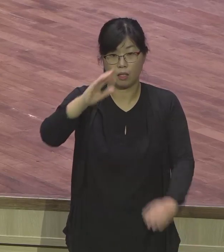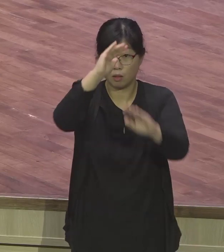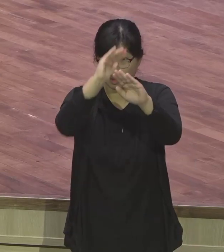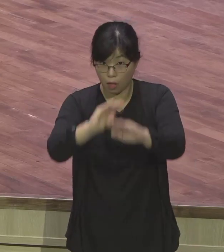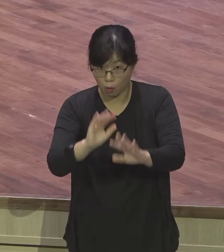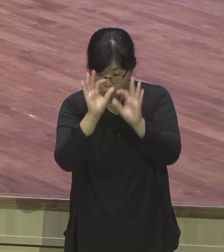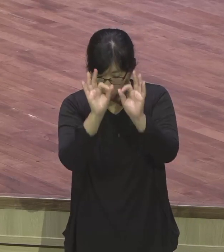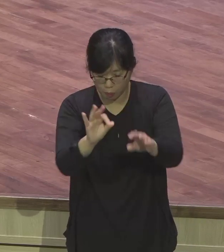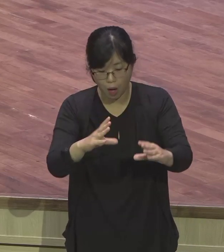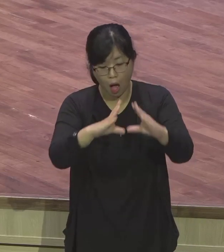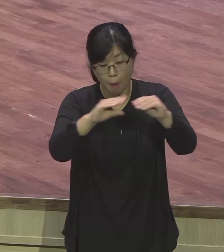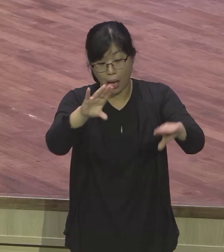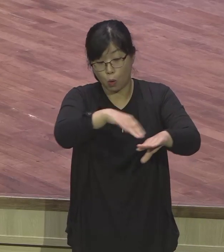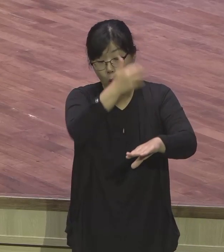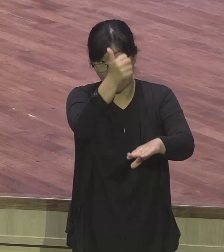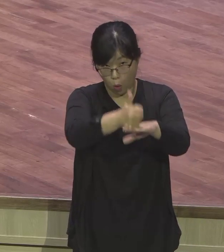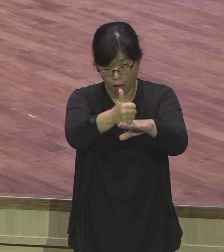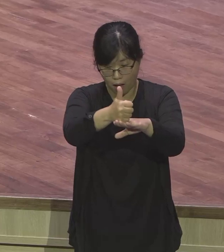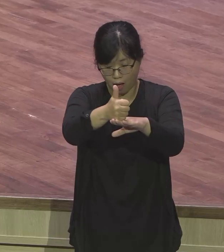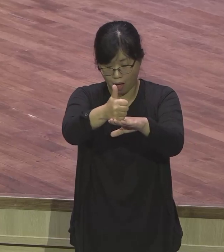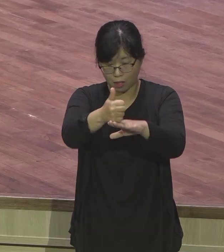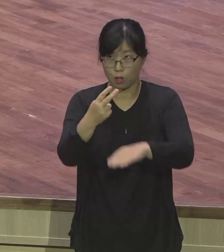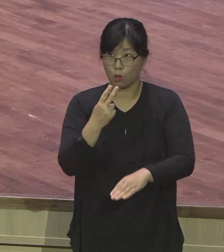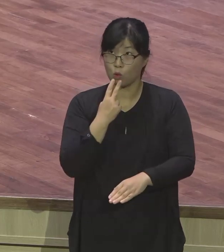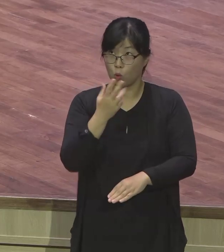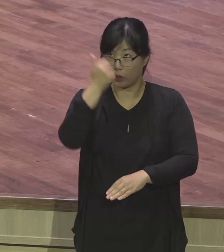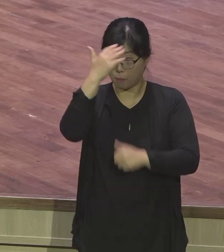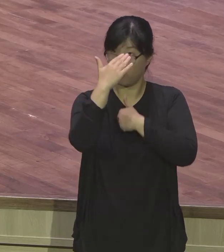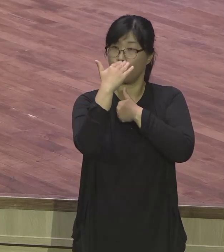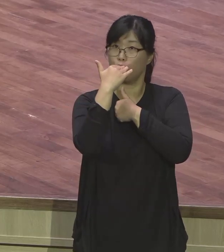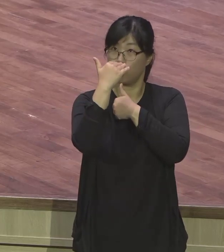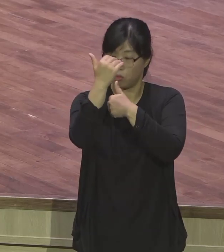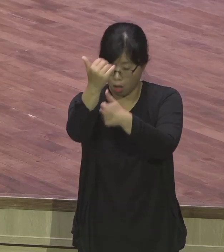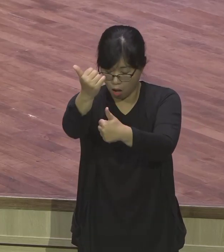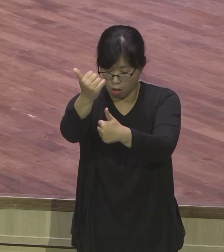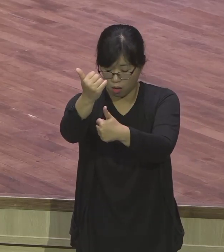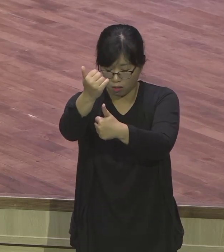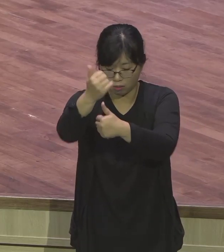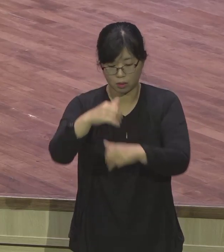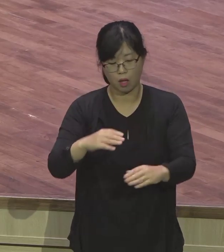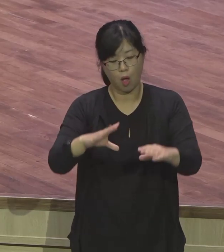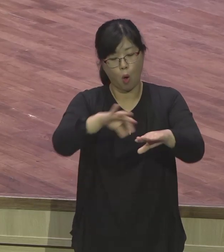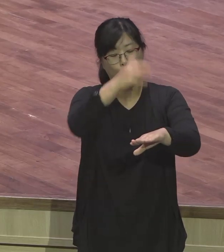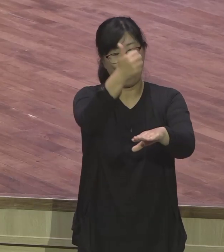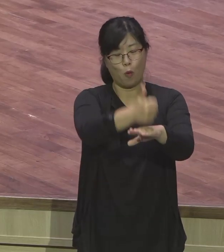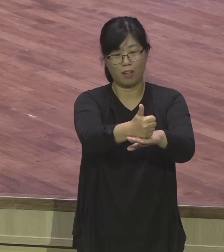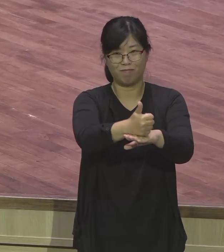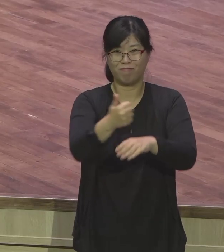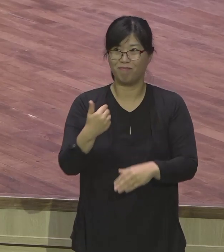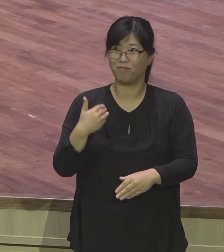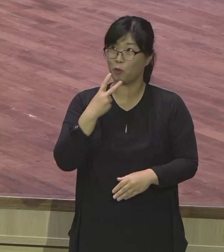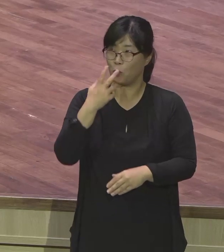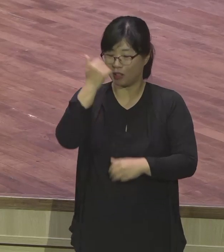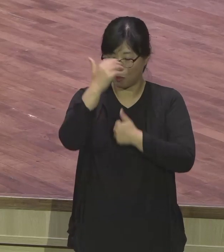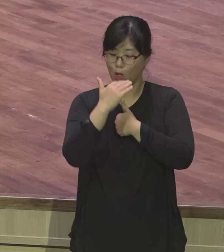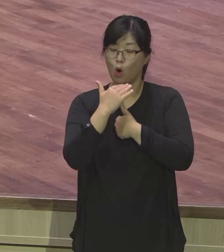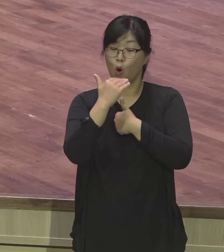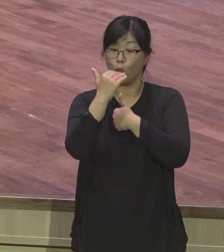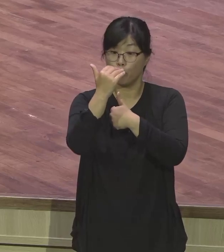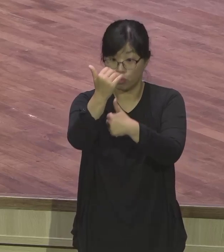요셉이 꿈을 잘 해석한다고 들었다고 말하는 게 요셉은 즉시로 꿈을 해석하는 분이 누구라고 말합니까? 요셉이. 야